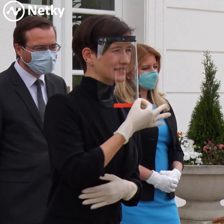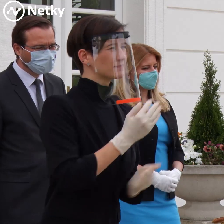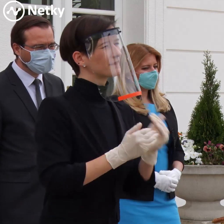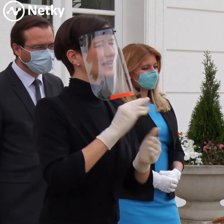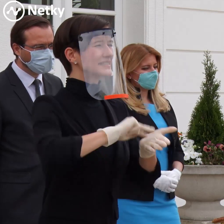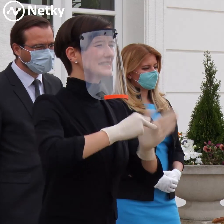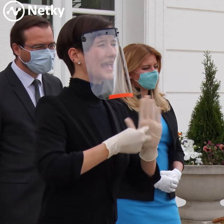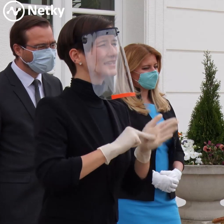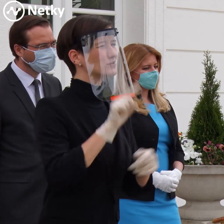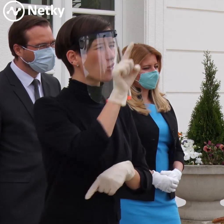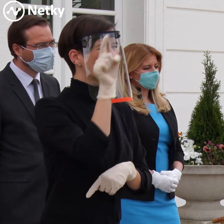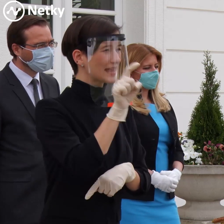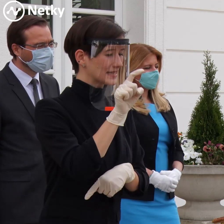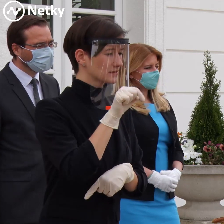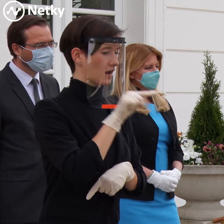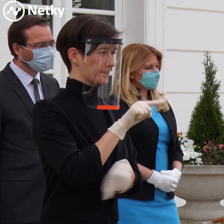Ďakujem.